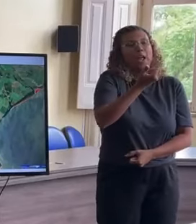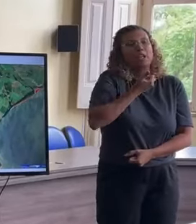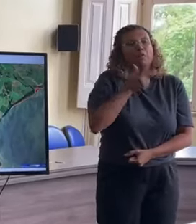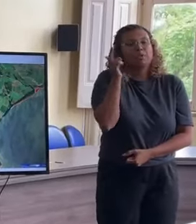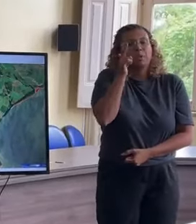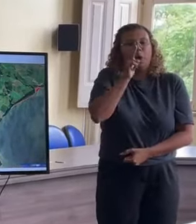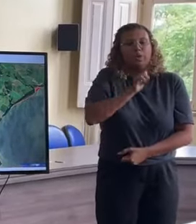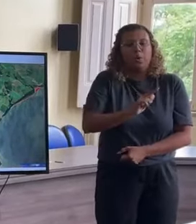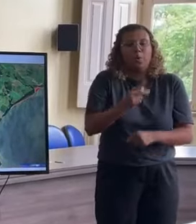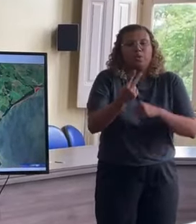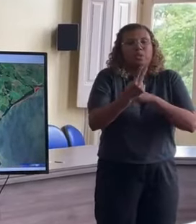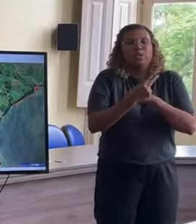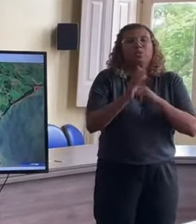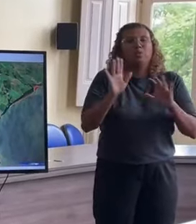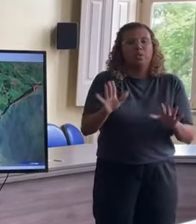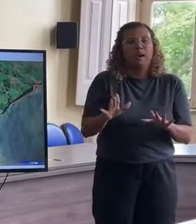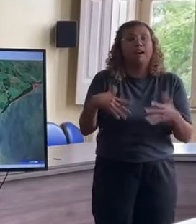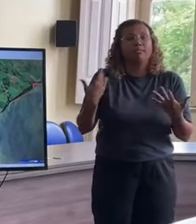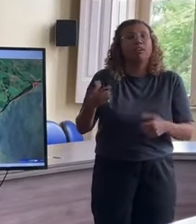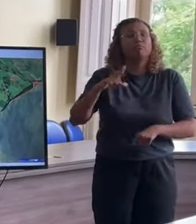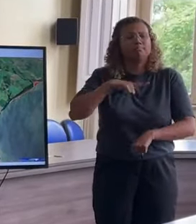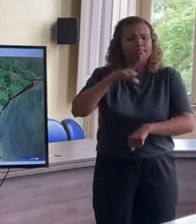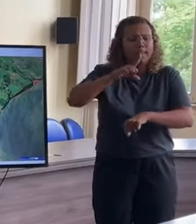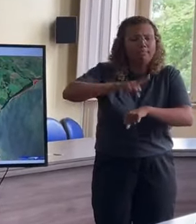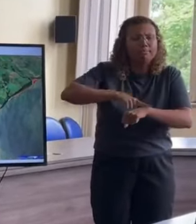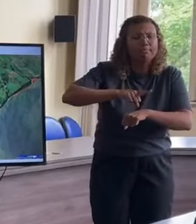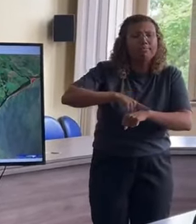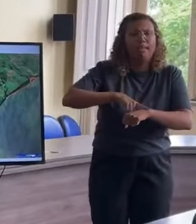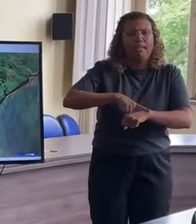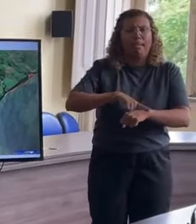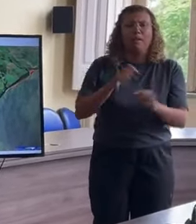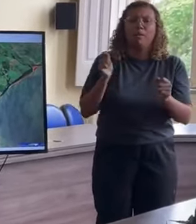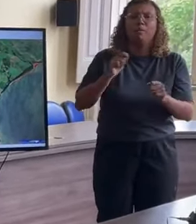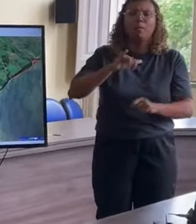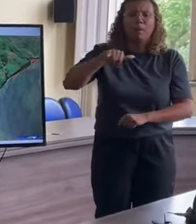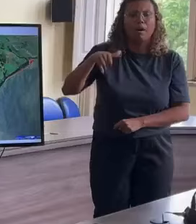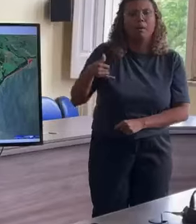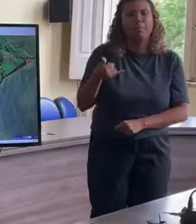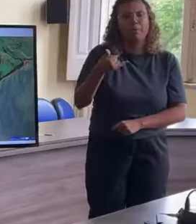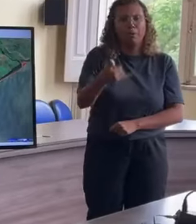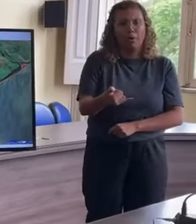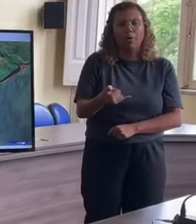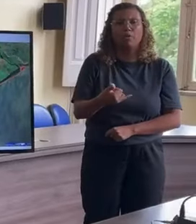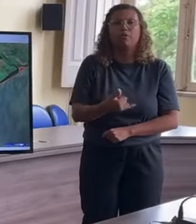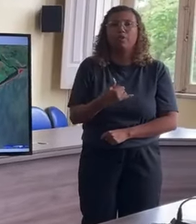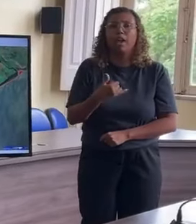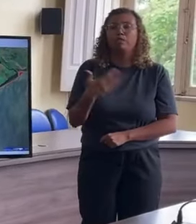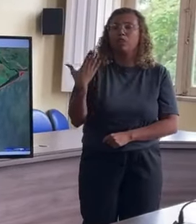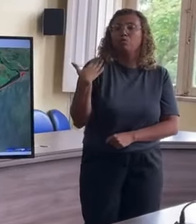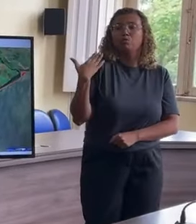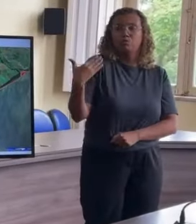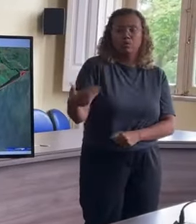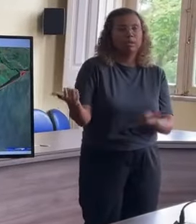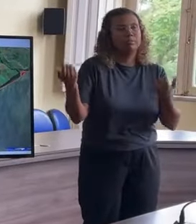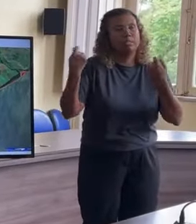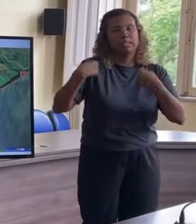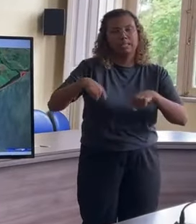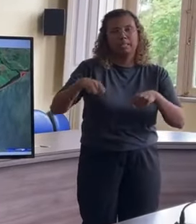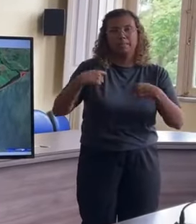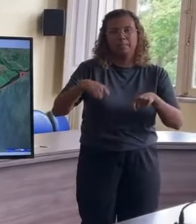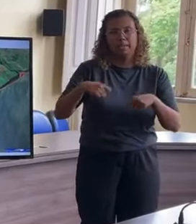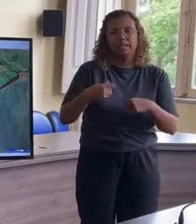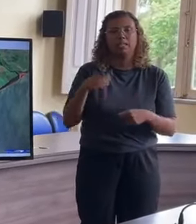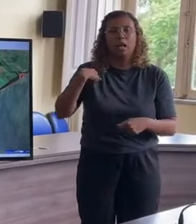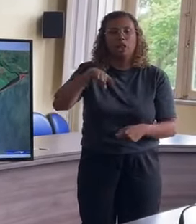todos com o tempo. Então usem, por favor, usem essa oportunidade, nos acionem se precisarem, nós estamos